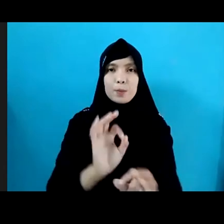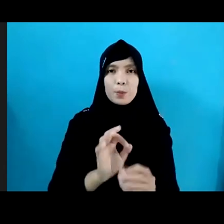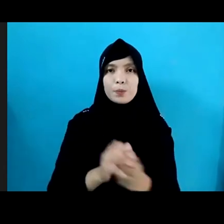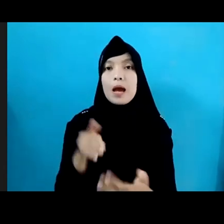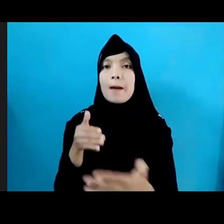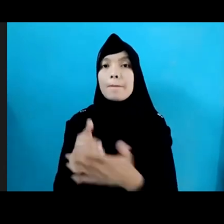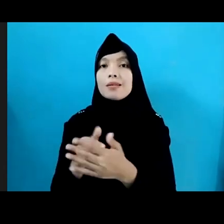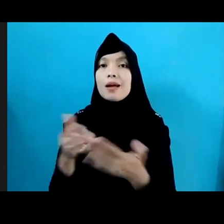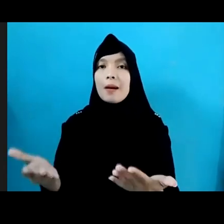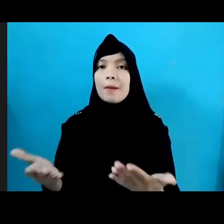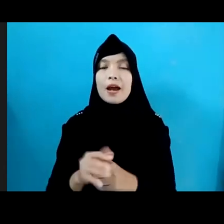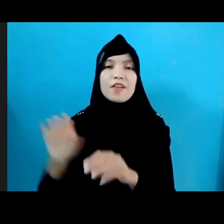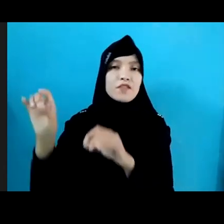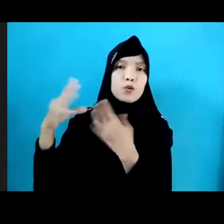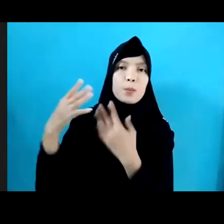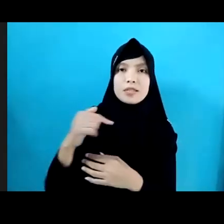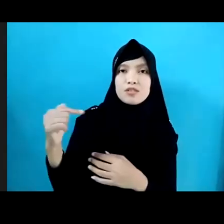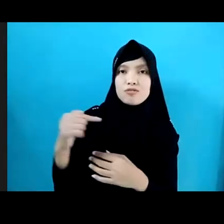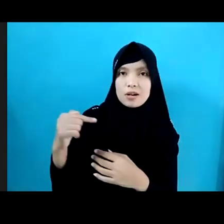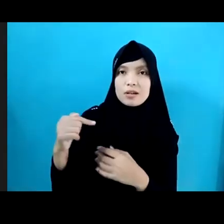Adalah Kurang Informasi Dan Sosial